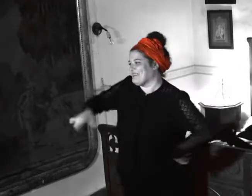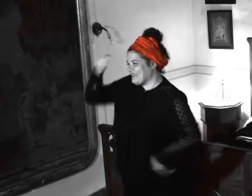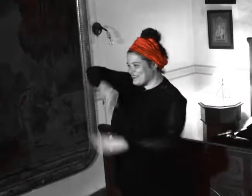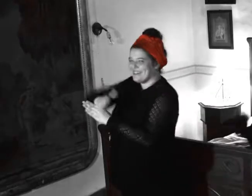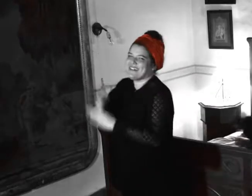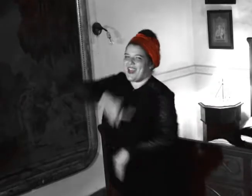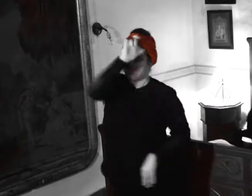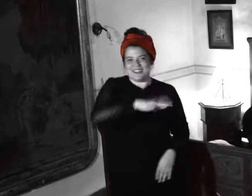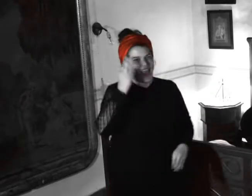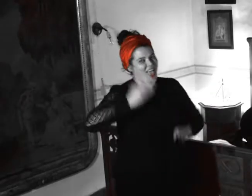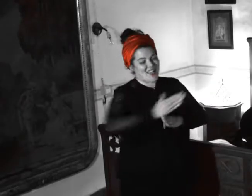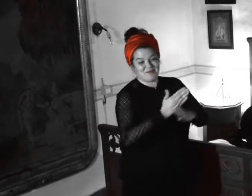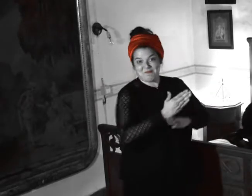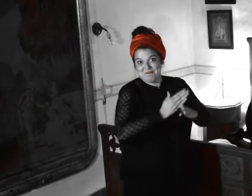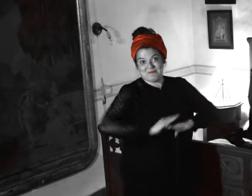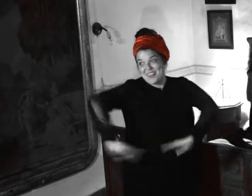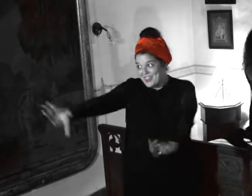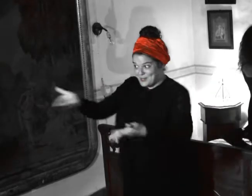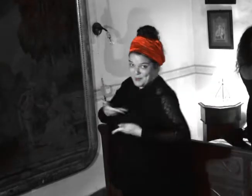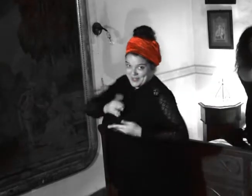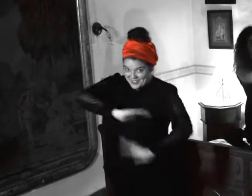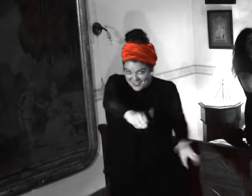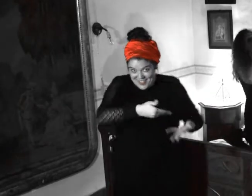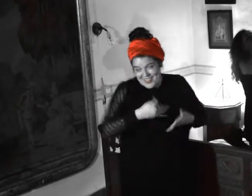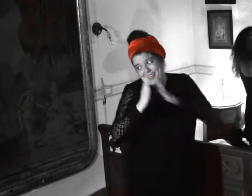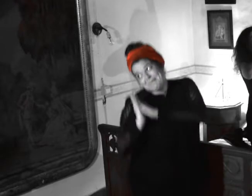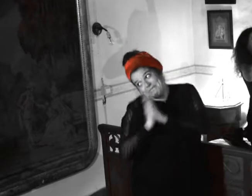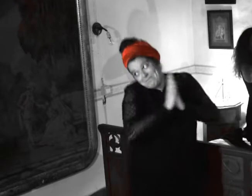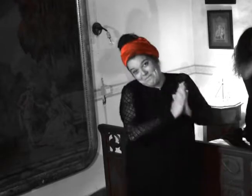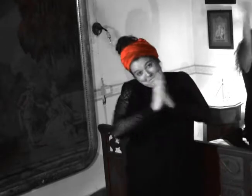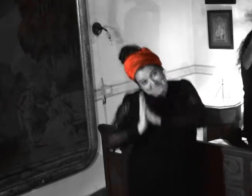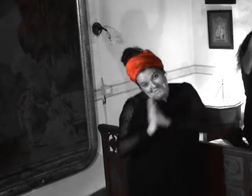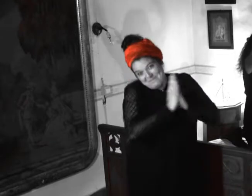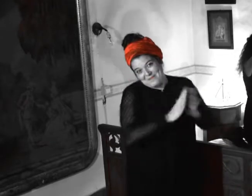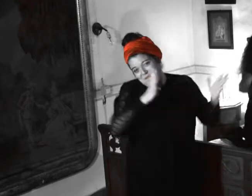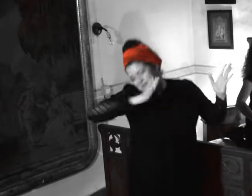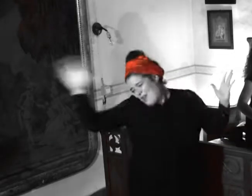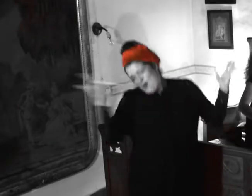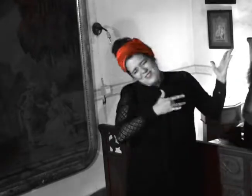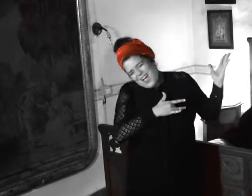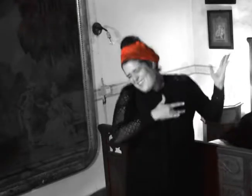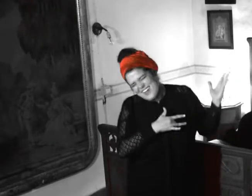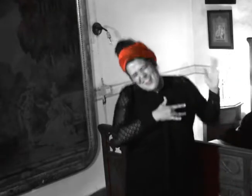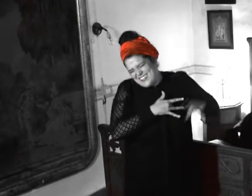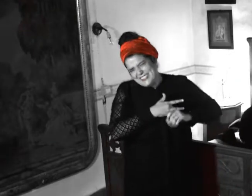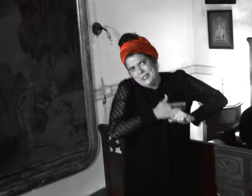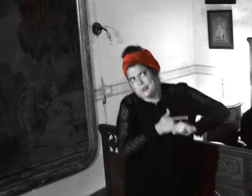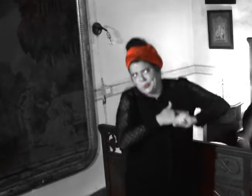Carpintero, carpintera, dispóngase quien quiera trabajar Tengo un clavo en mi